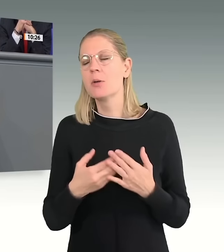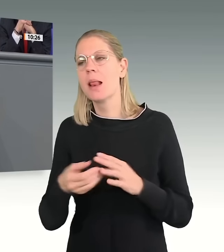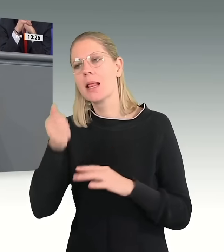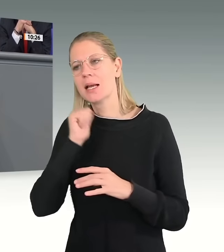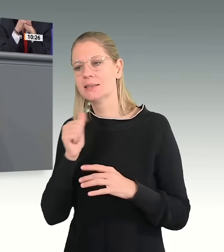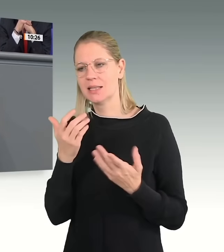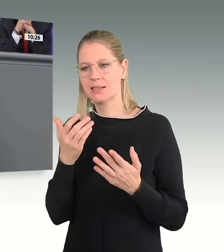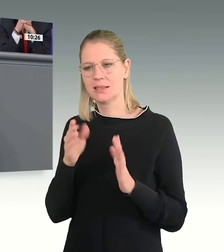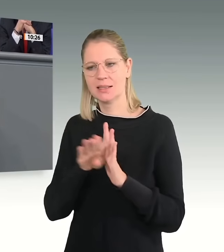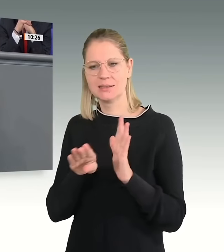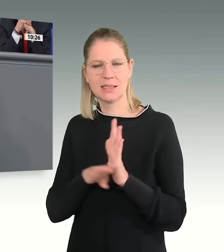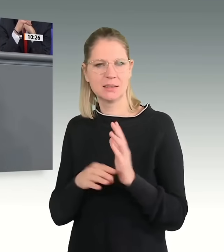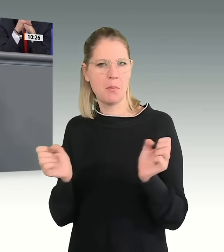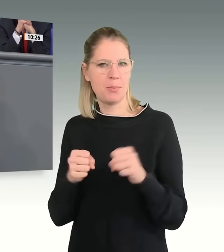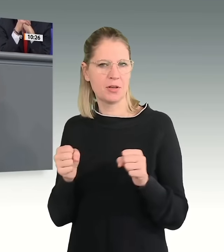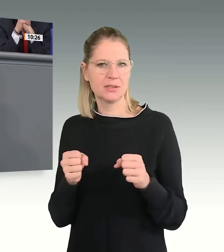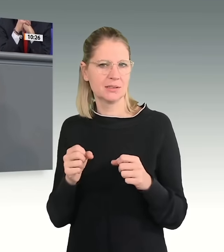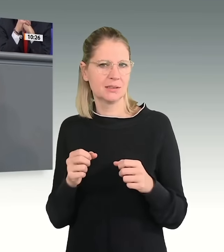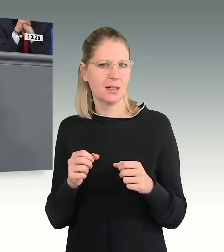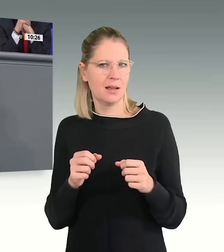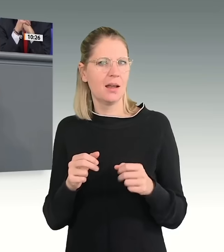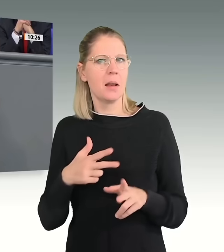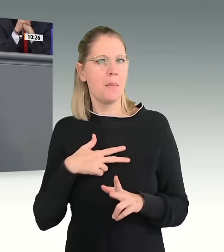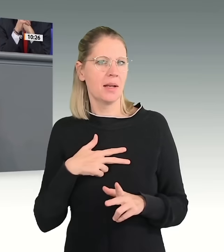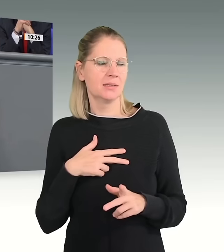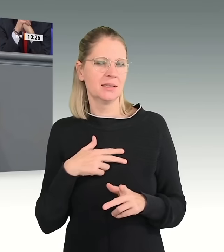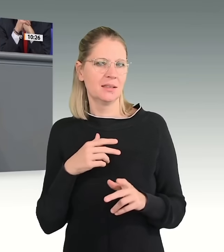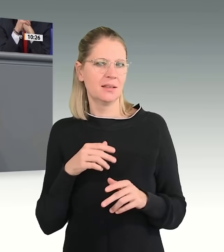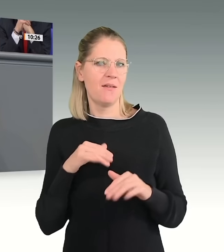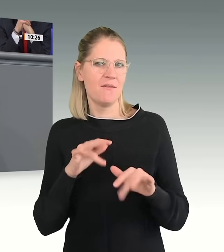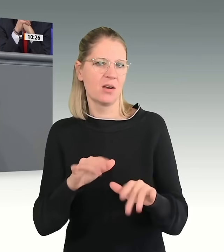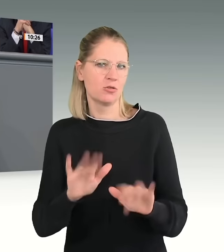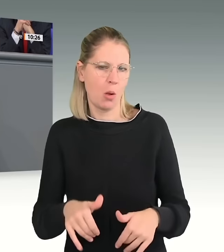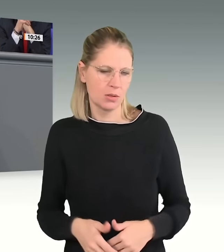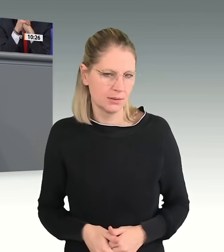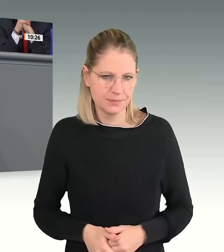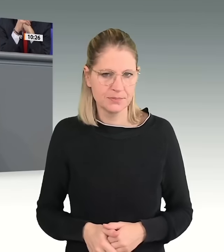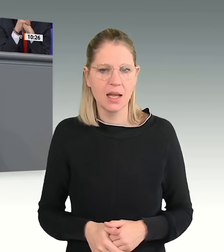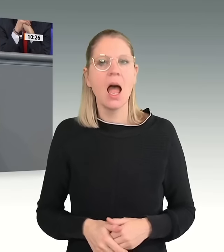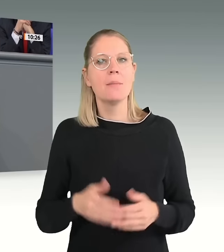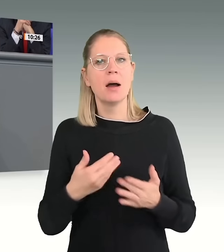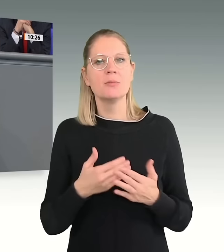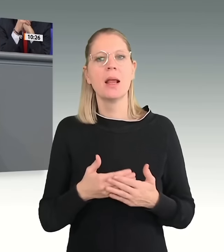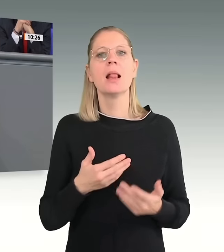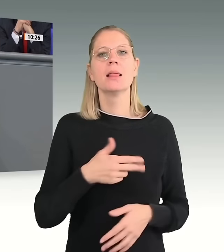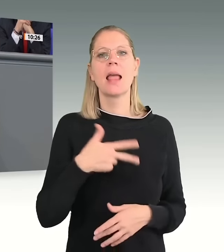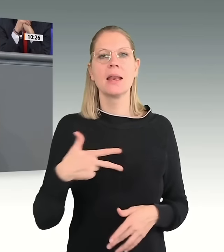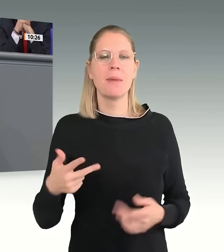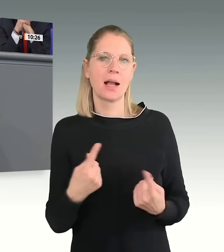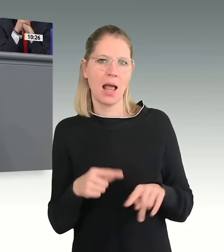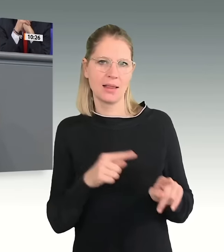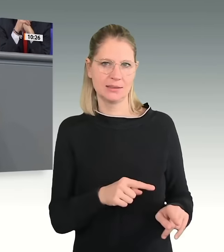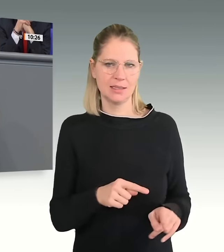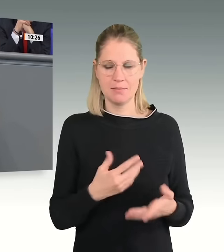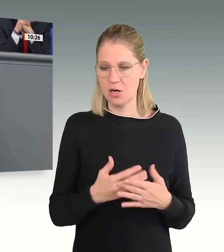Dänemark macht es anders. Die setzen nämlich auf freiwillige Ausreisen von denjenigen, die kein